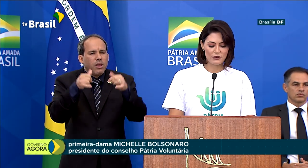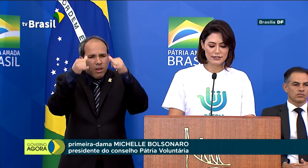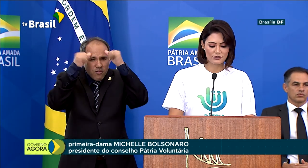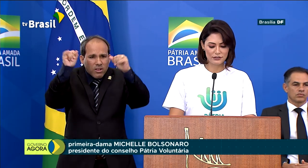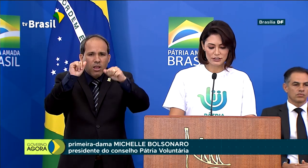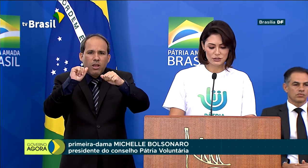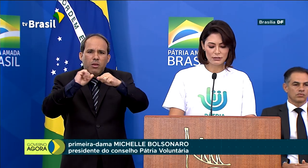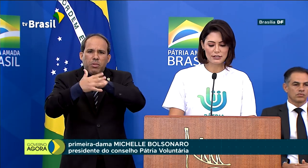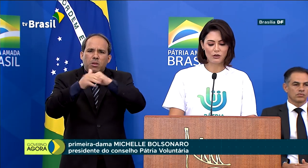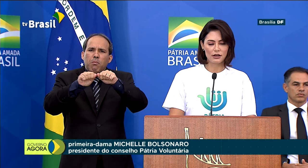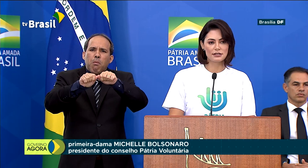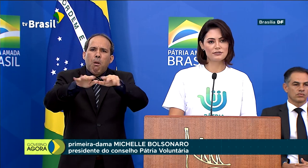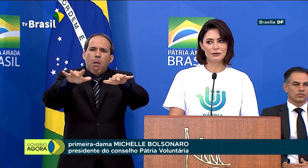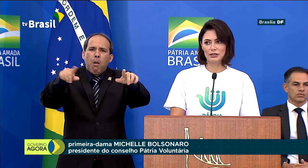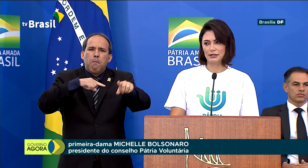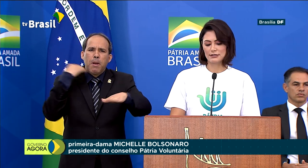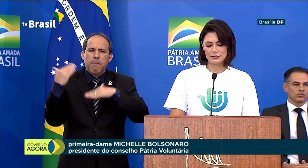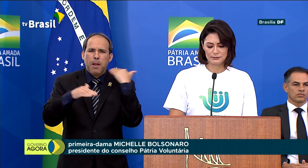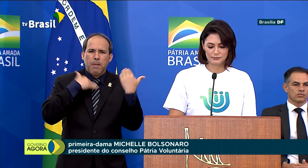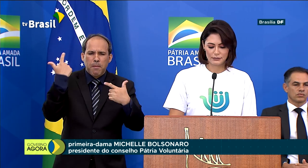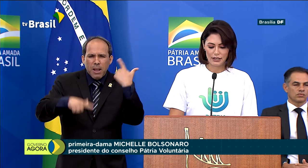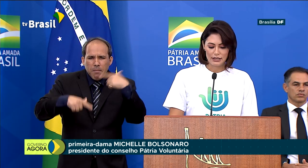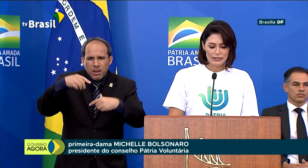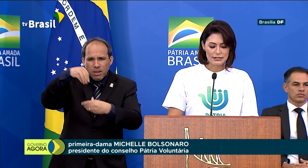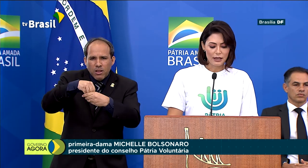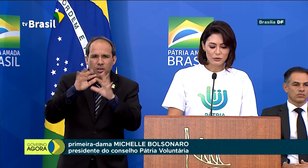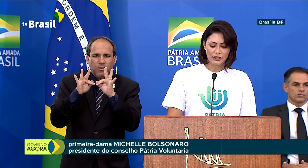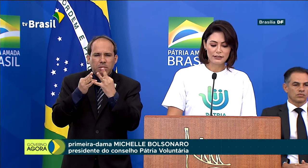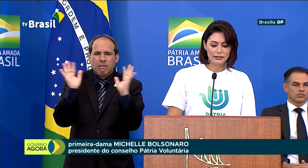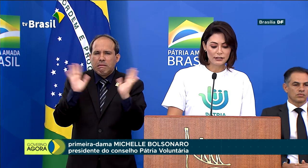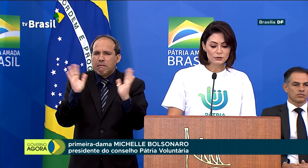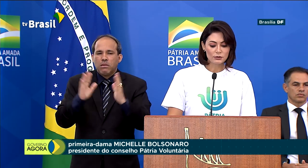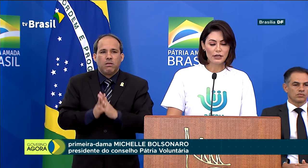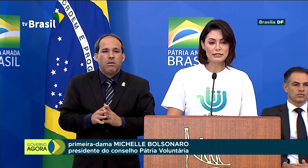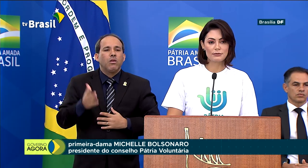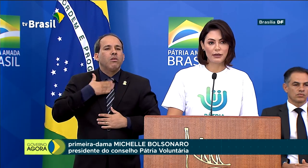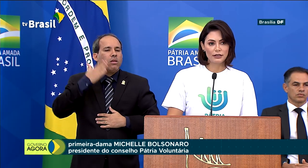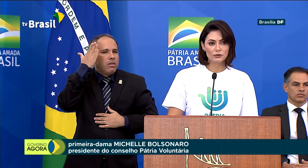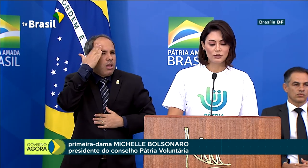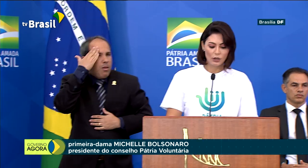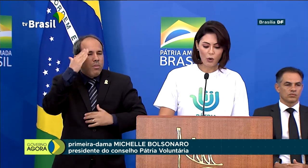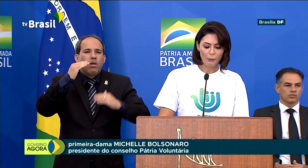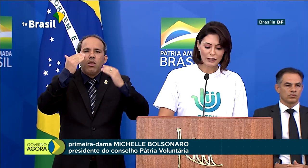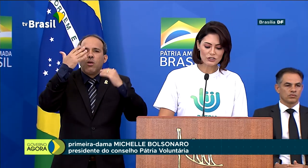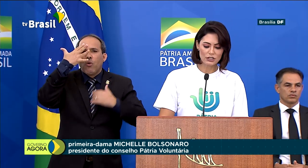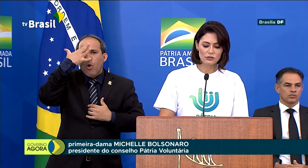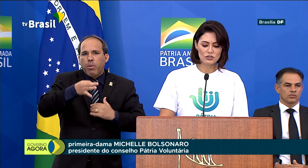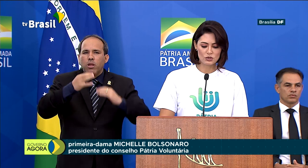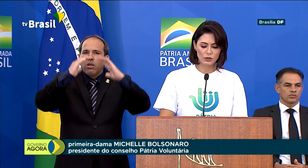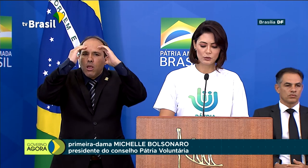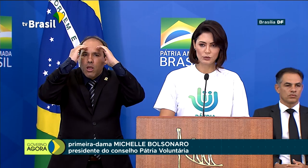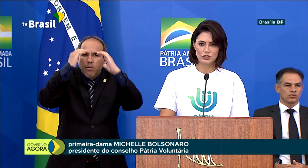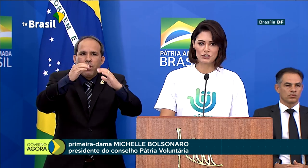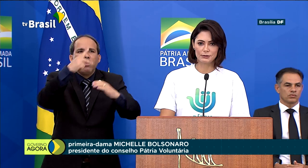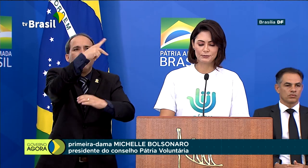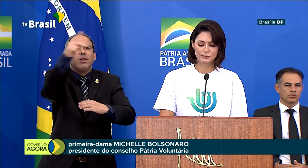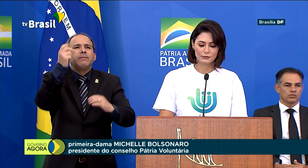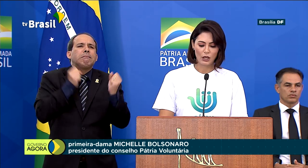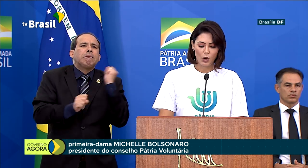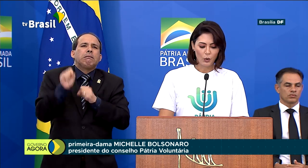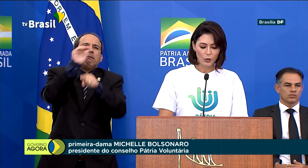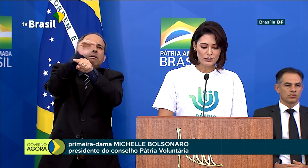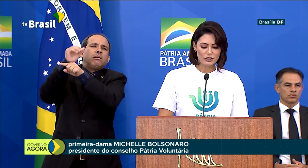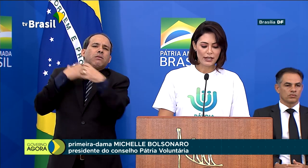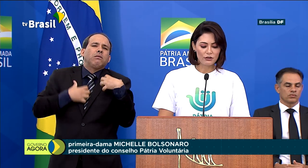que o vírus faça vítimas em nossas famílias. Saibam que entendo, respeito e compartilho de sua angústia.